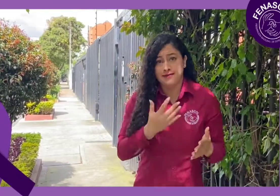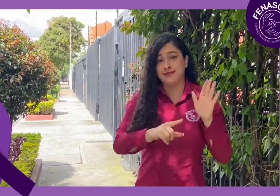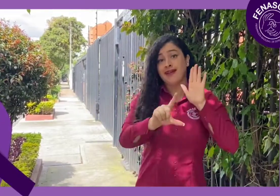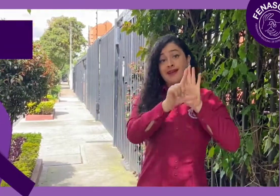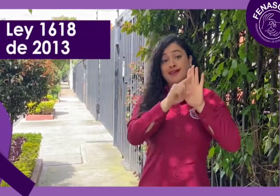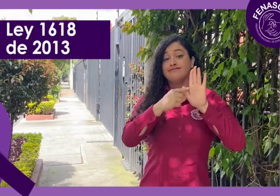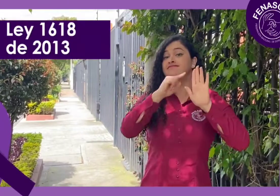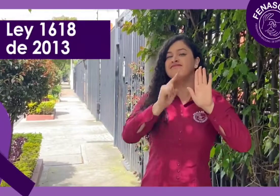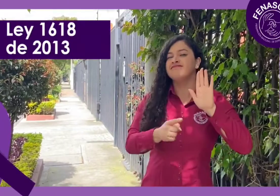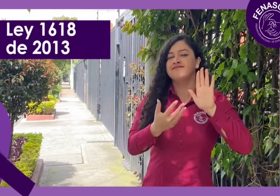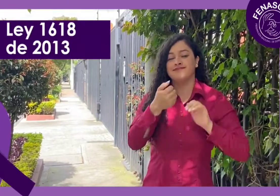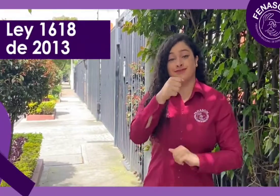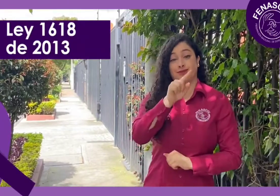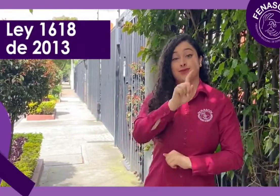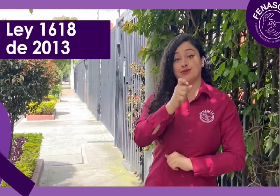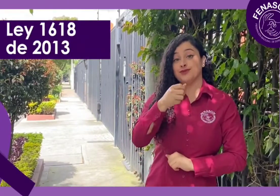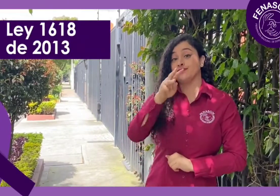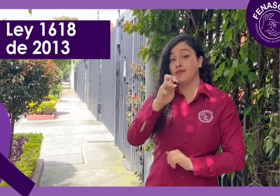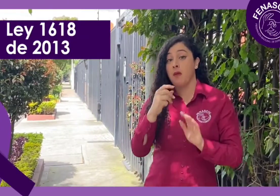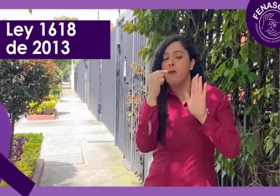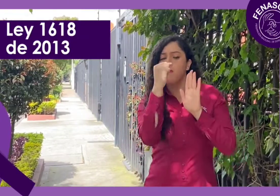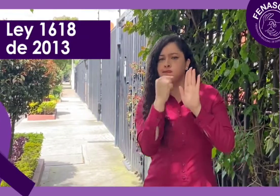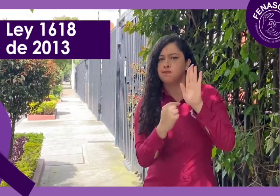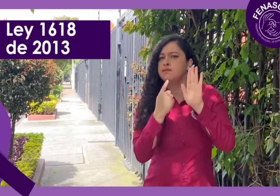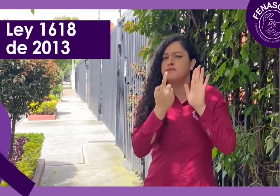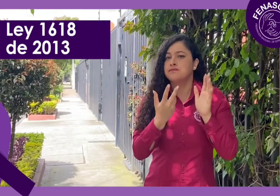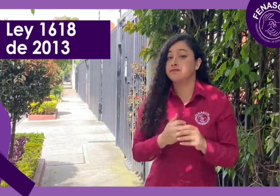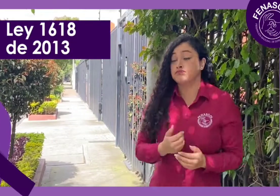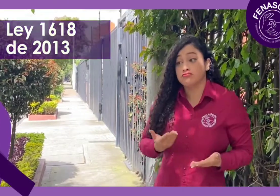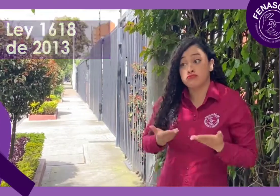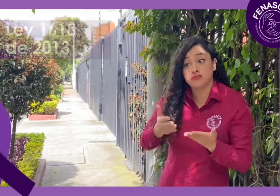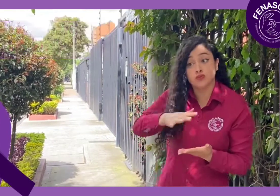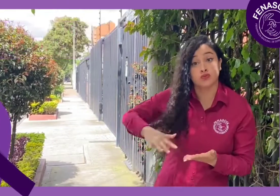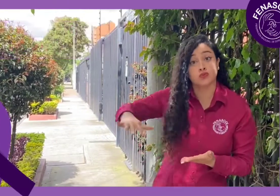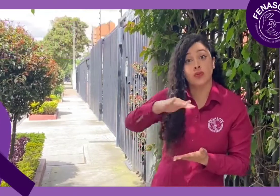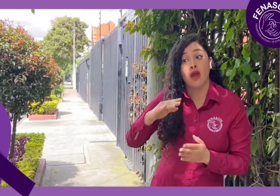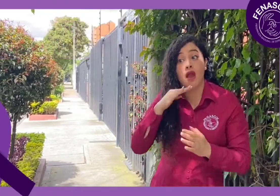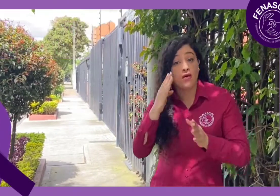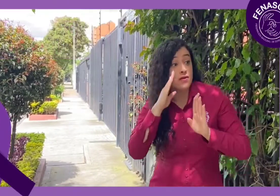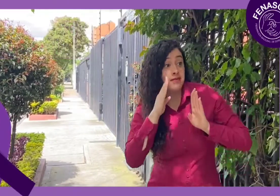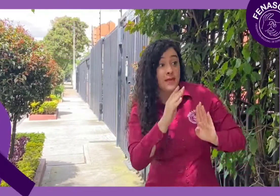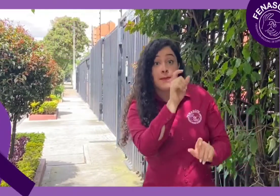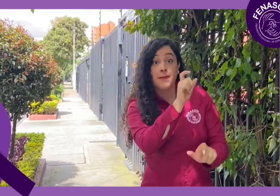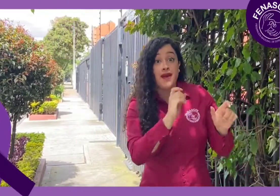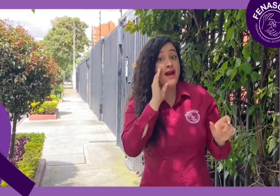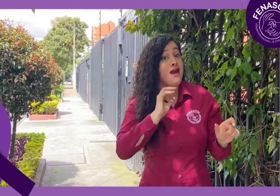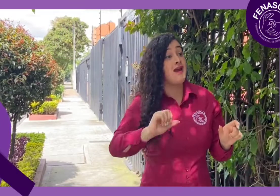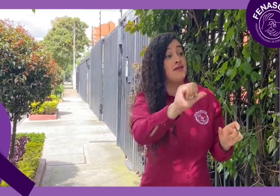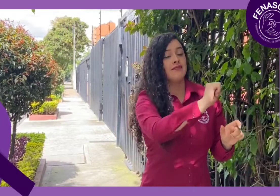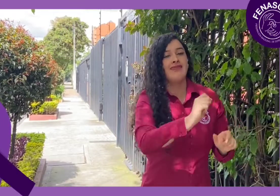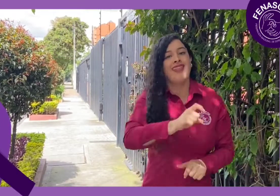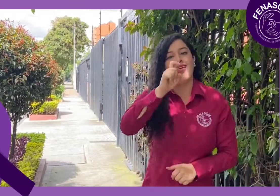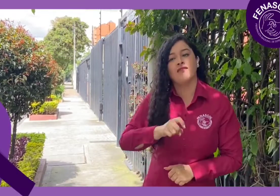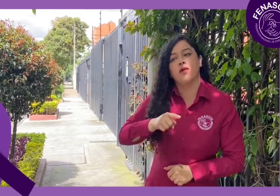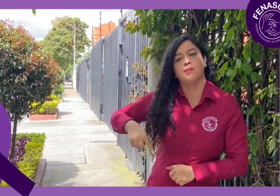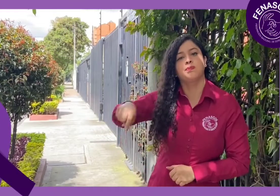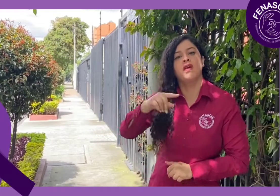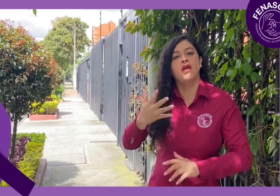para que de acuerdo a lo que ordena la Ley Estatutaria 1618 del año 2013, realicen ajustes razonables con el fin de